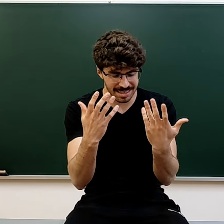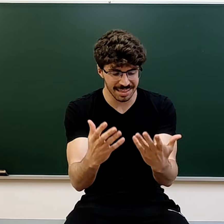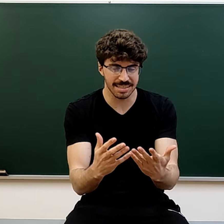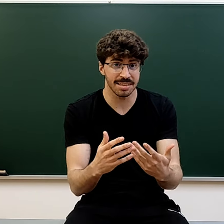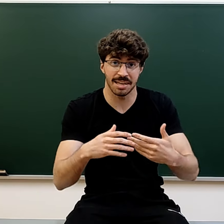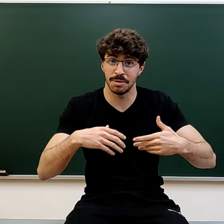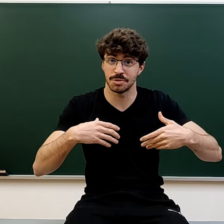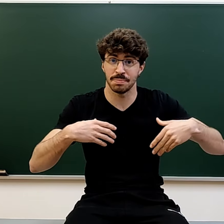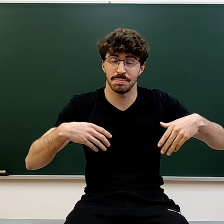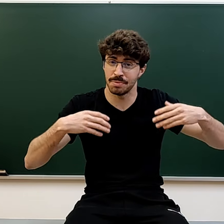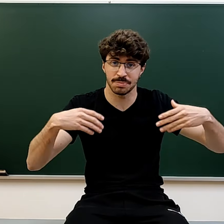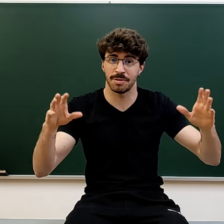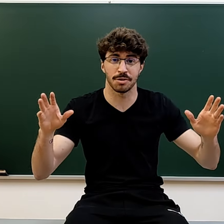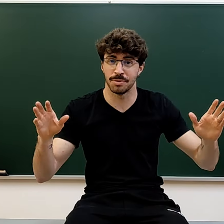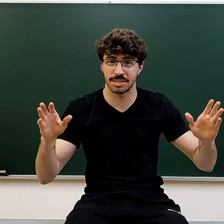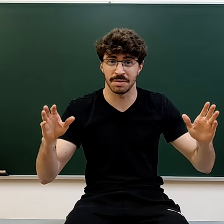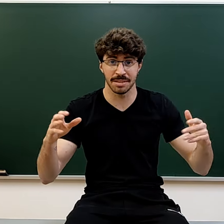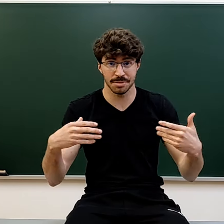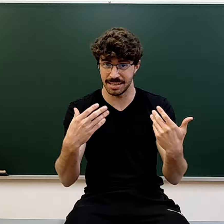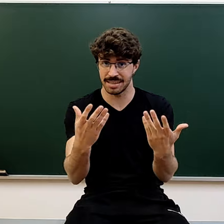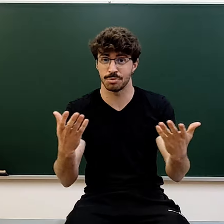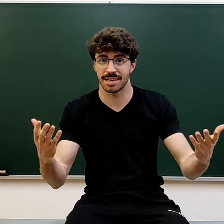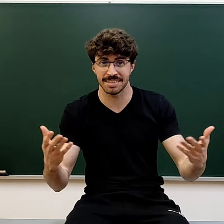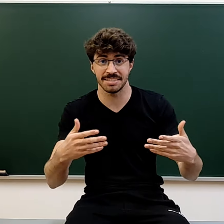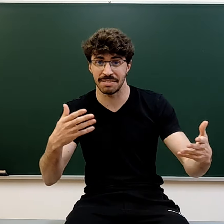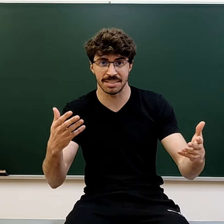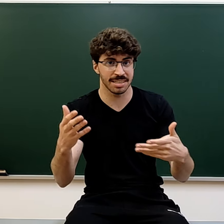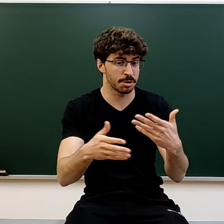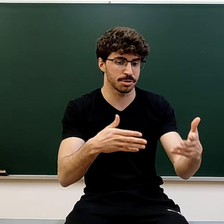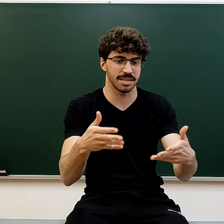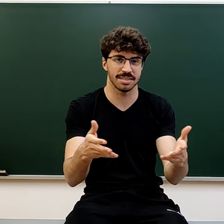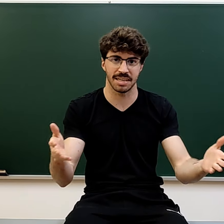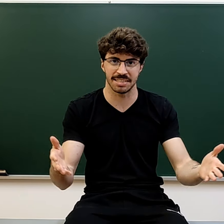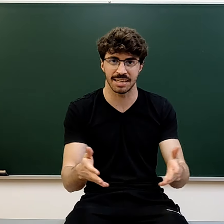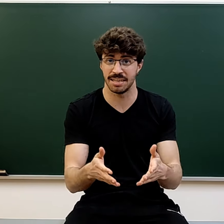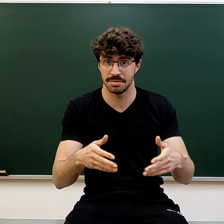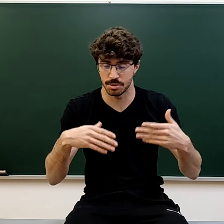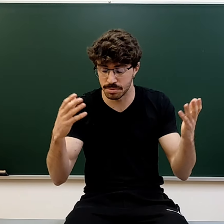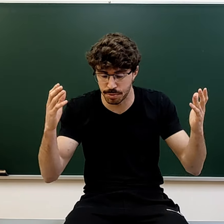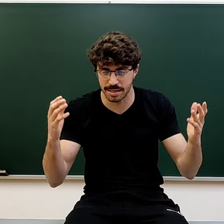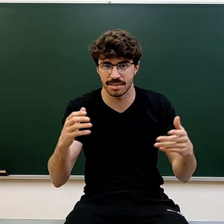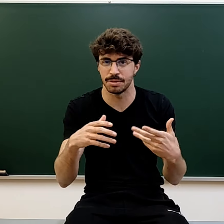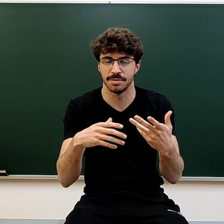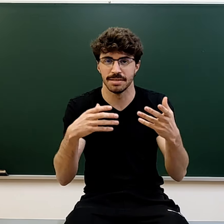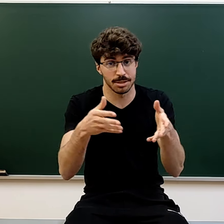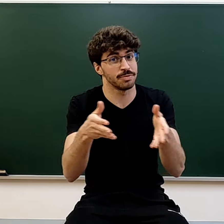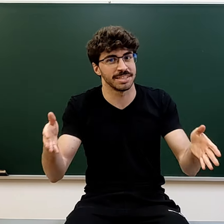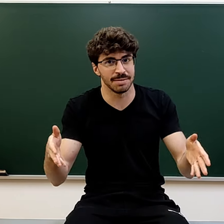interesante, al menos puedes probarlo como un experimento, ya que te gusta la ciencia, la física, si no lo estarías en este canal, o puede que sí, pero esto es física